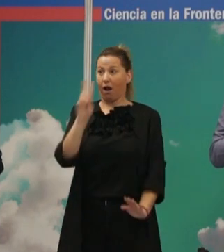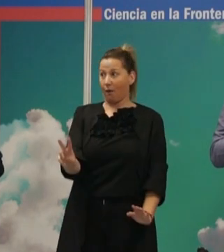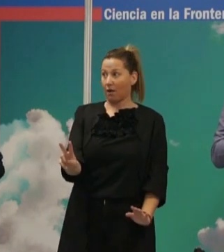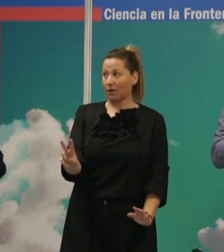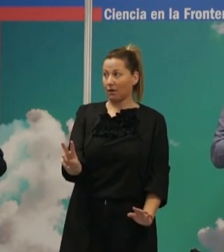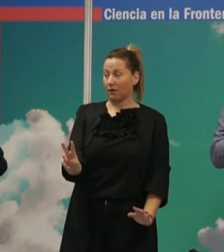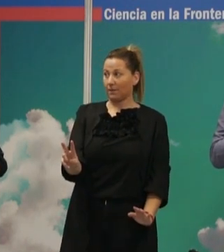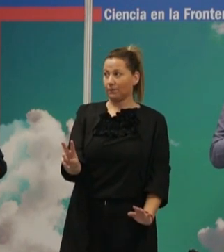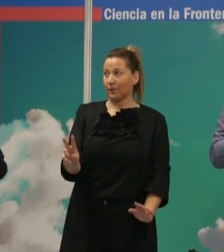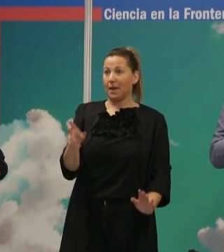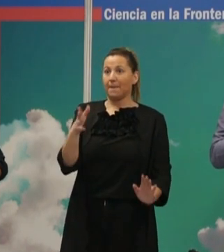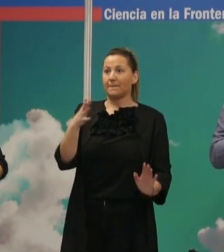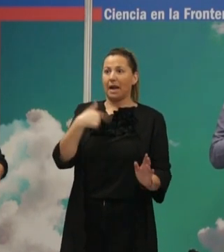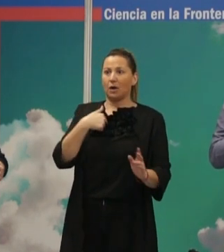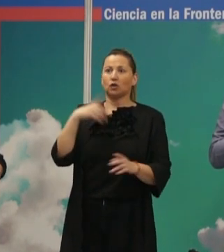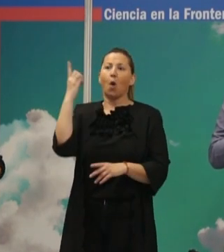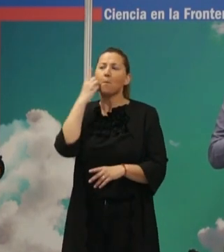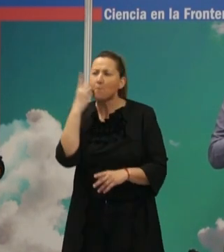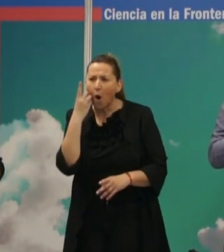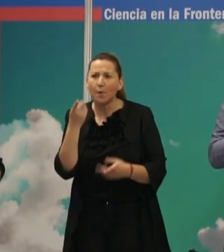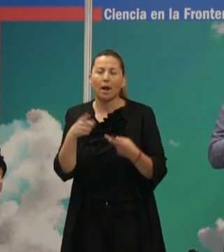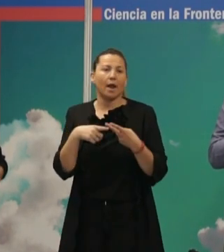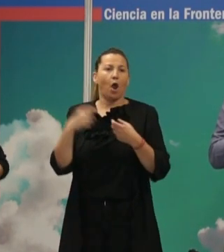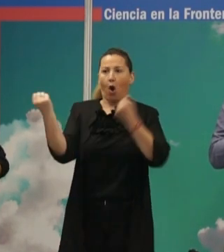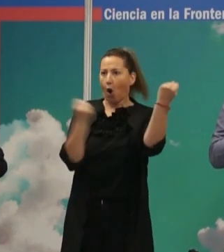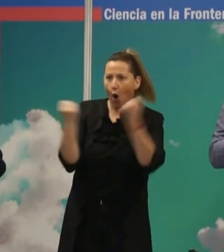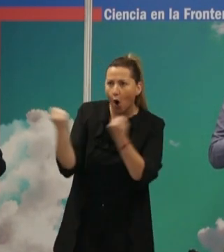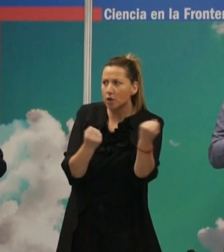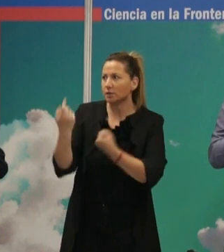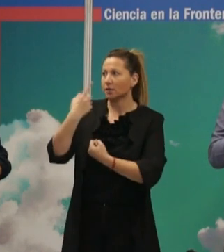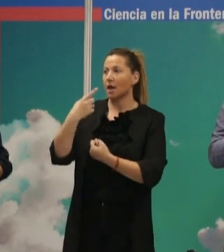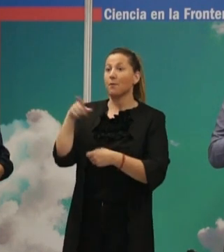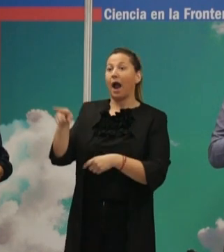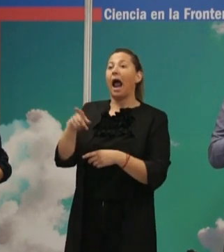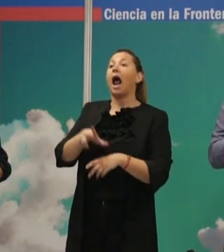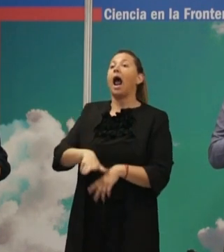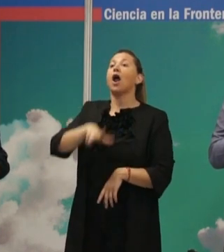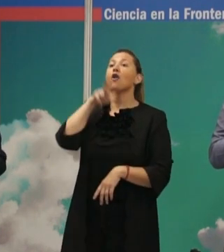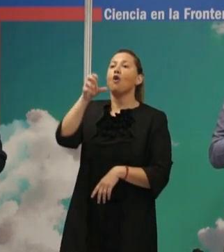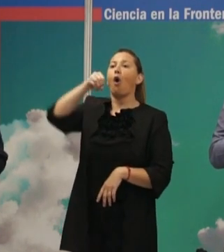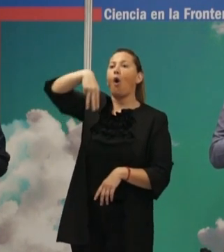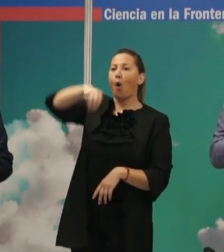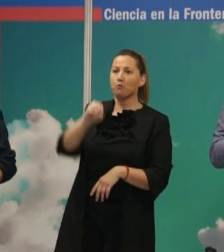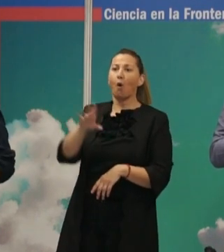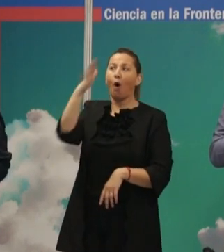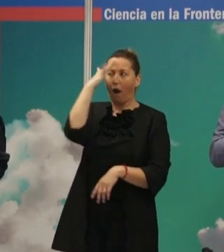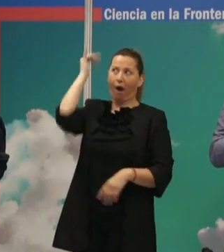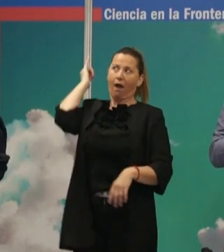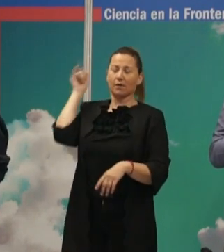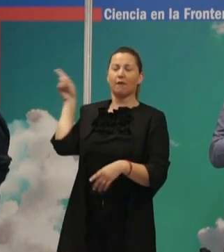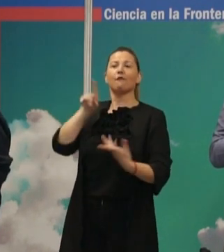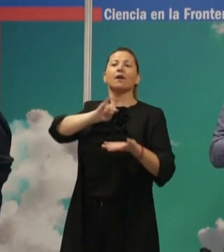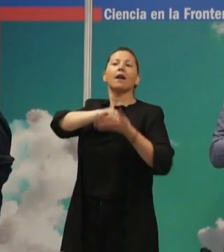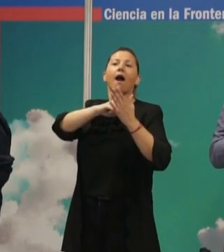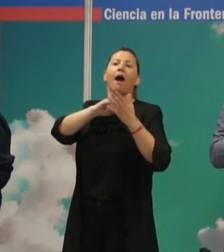para comprender hoy nuestros teléfonos, nuestros coches, tenemos que entender a Homo habilis, porque él fue el que transformó por primera vez la naturaleza.